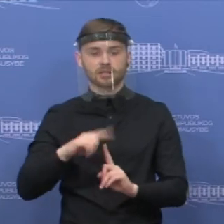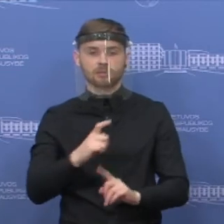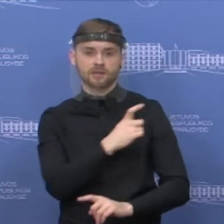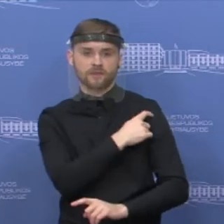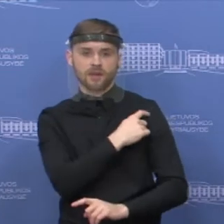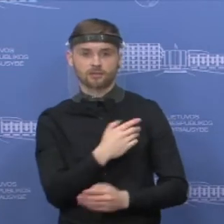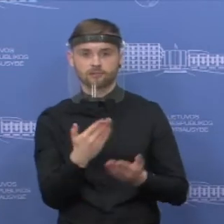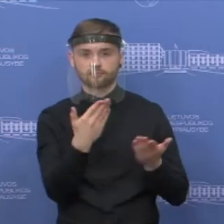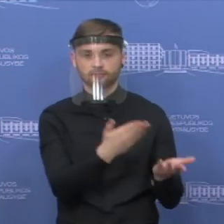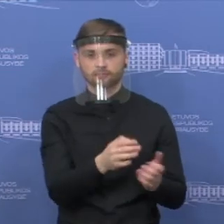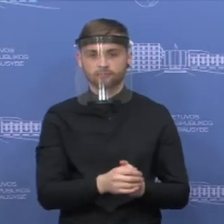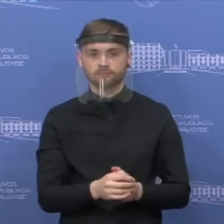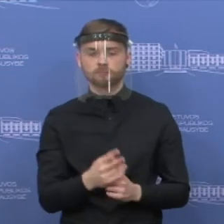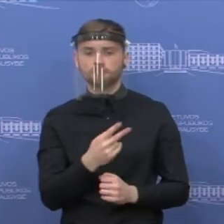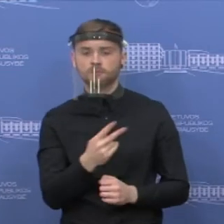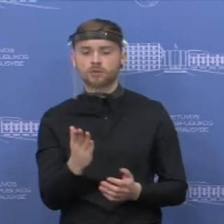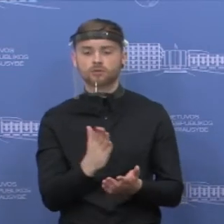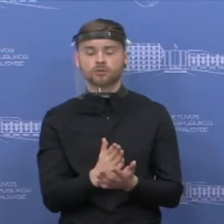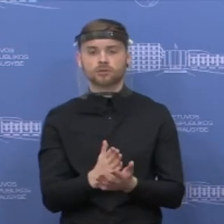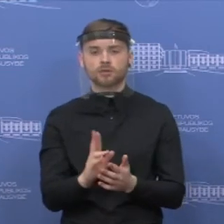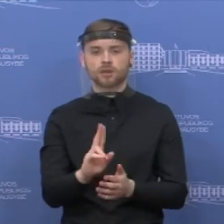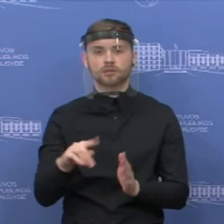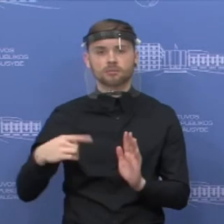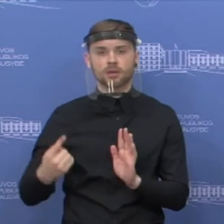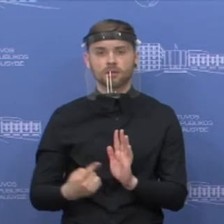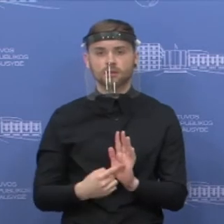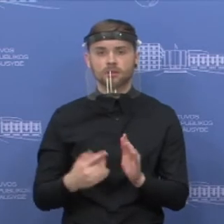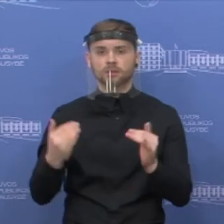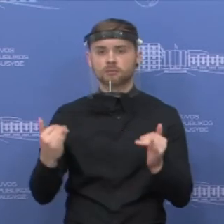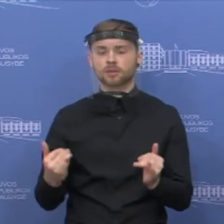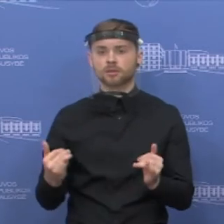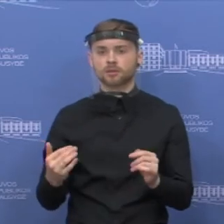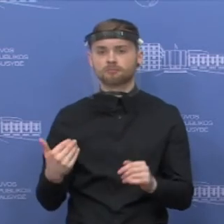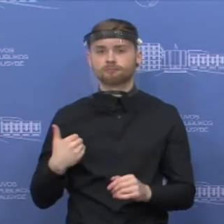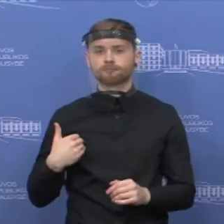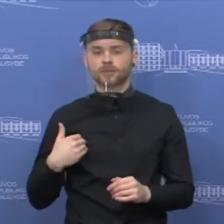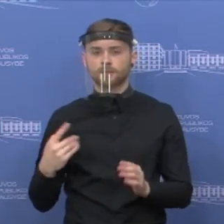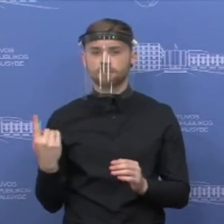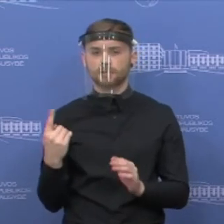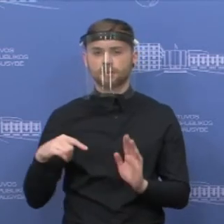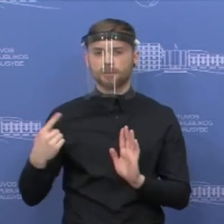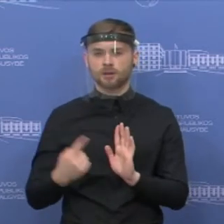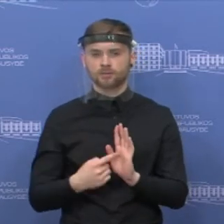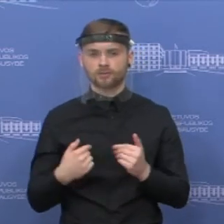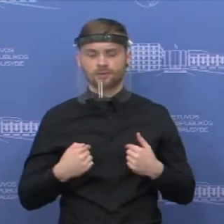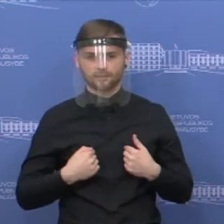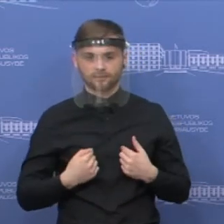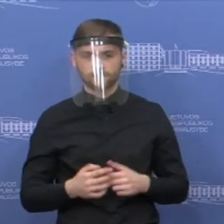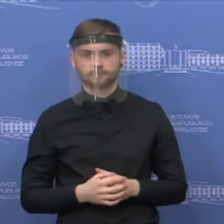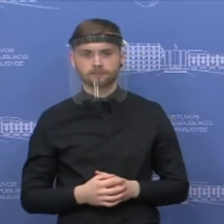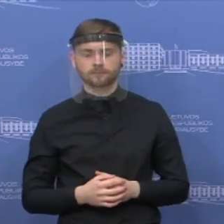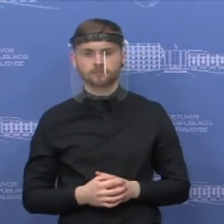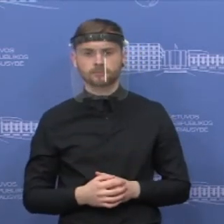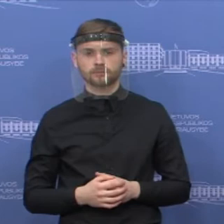Kolegos, matau jūsų užsidėgančius klausimus. Aš tik tai galbūt pasinaudodamas proga norėčiau pirmas užduoti klausimą, nes iš tikrųjų